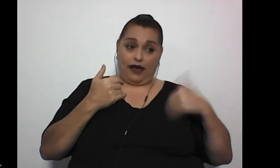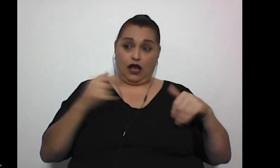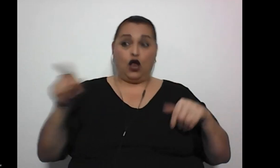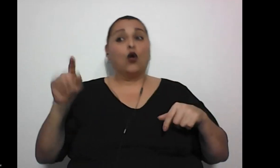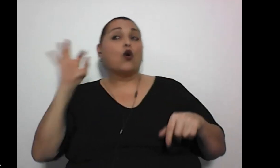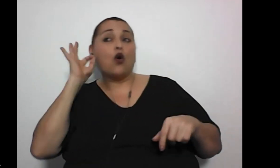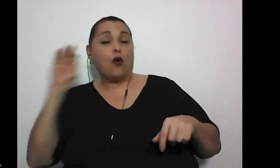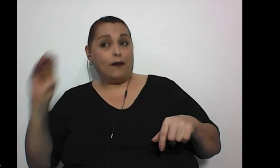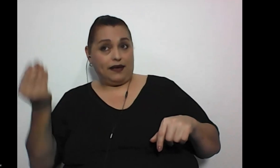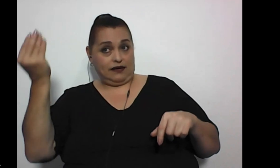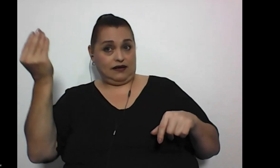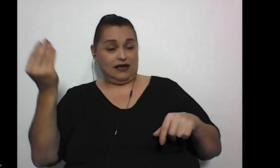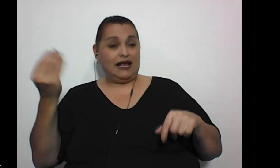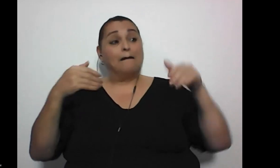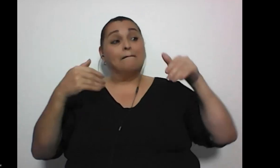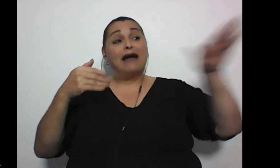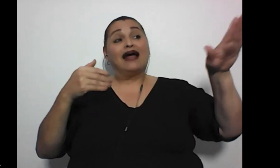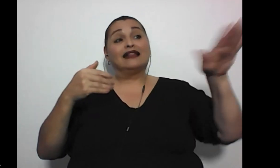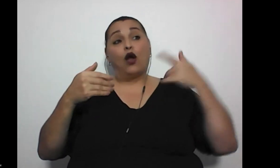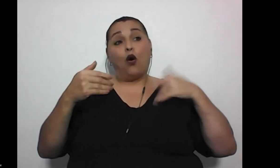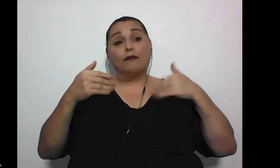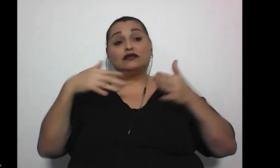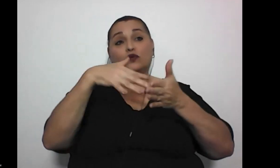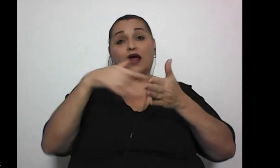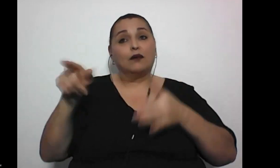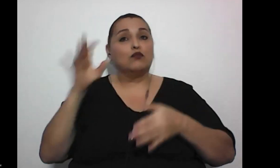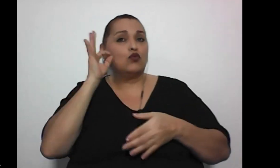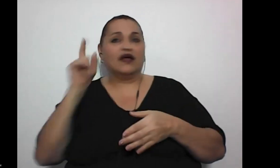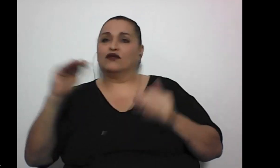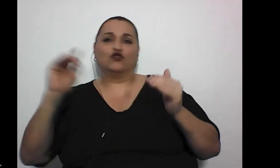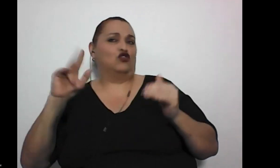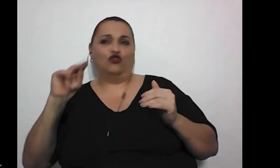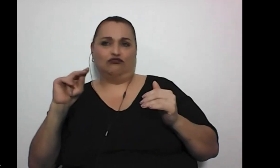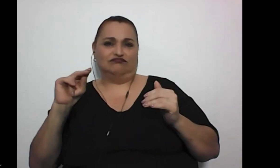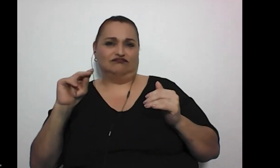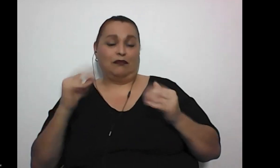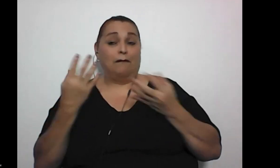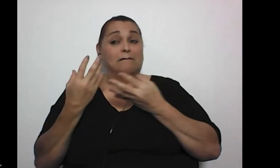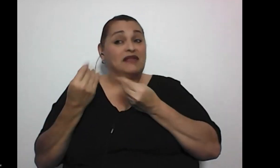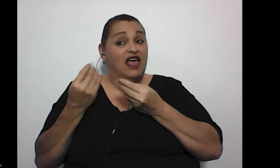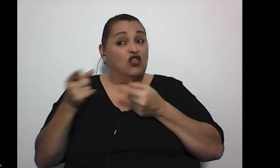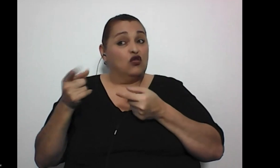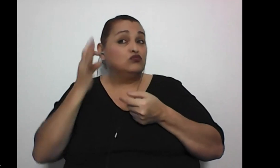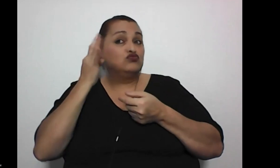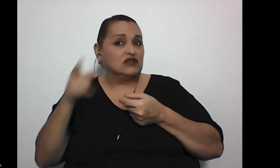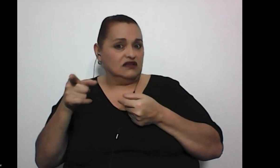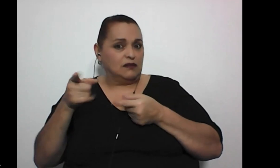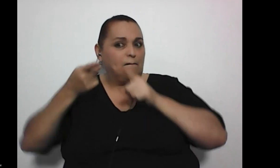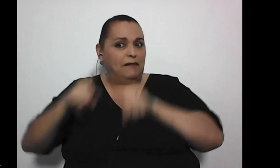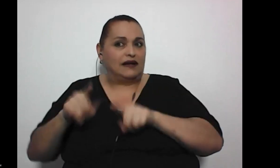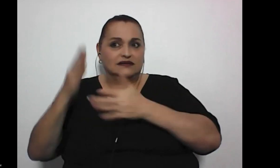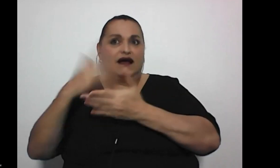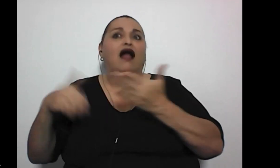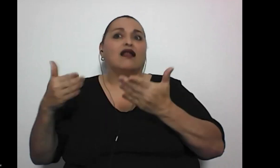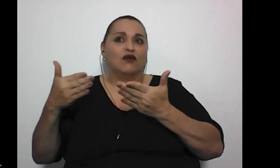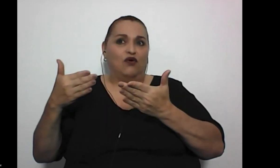probable que mandemos al muchacho a estudiar que a la muchacha nos da más miedo de que a la muchacha le pase